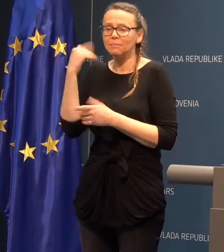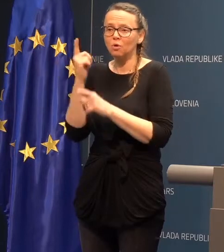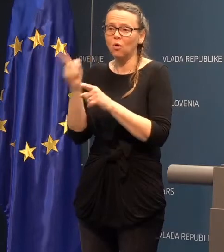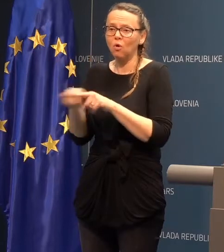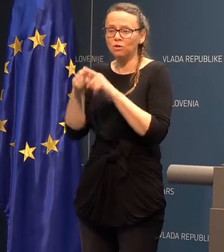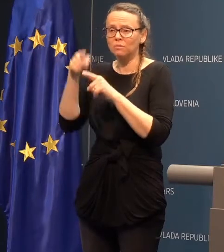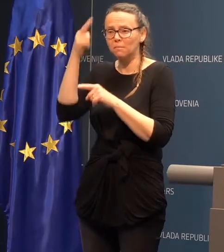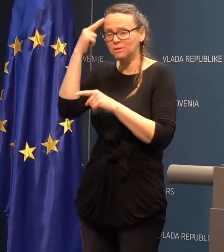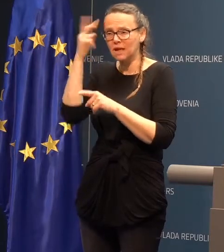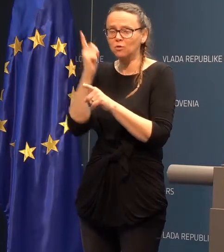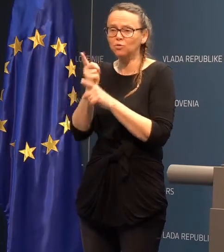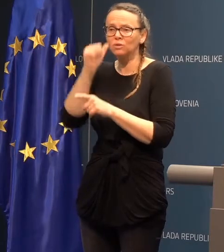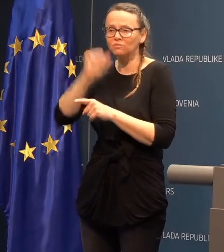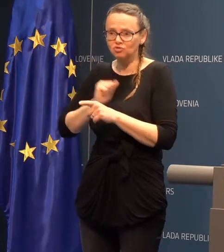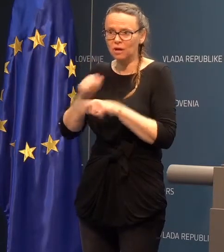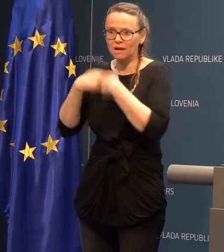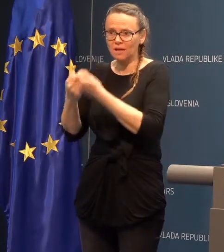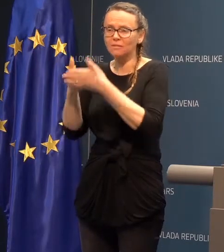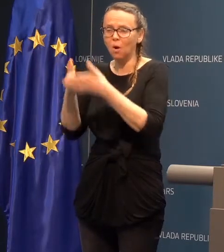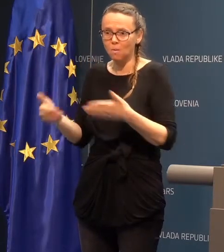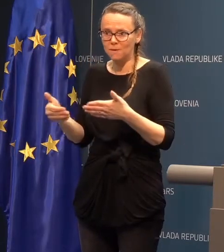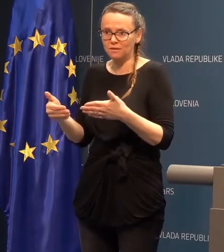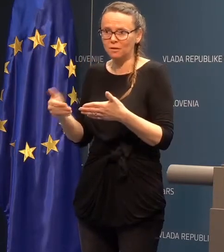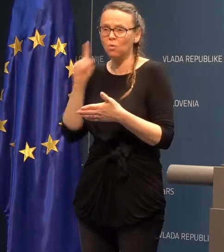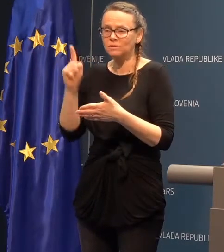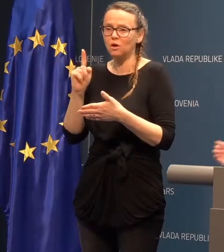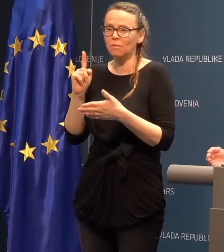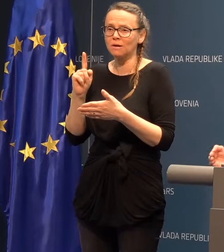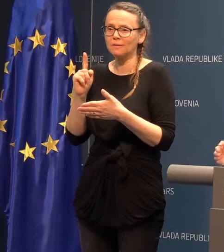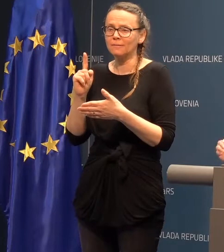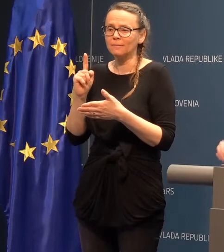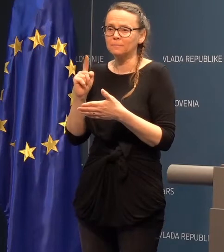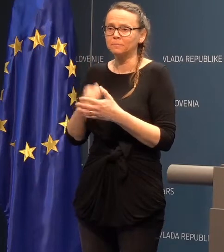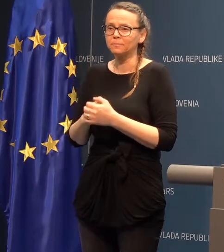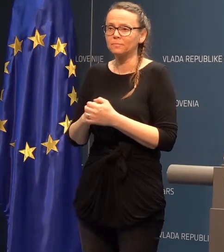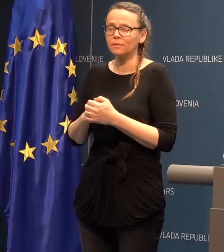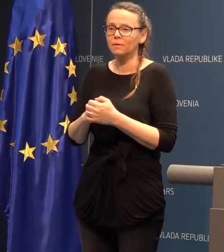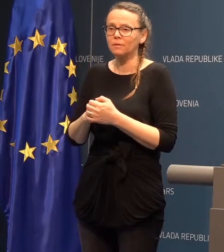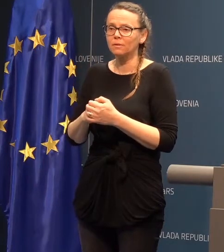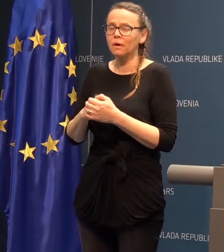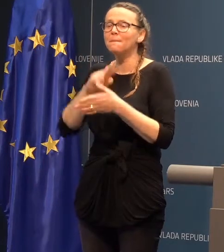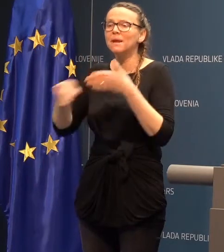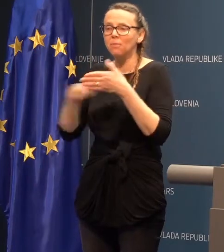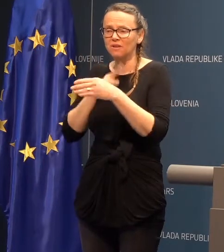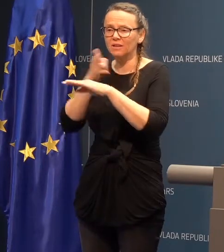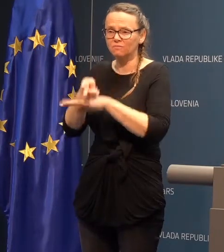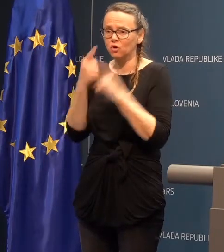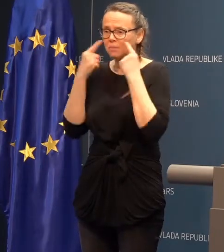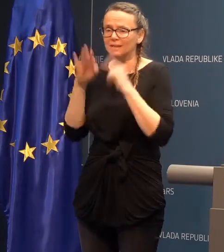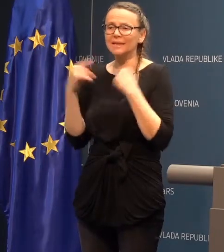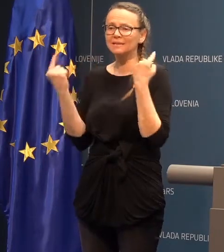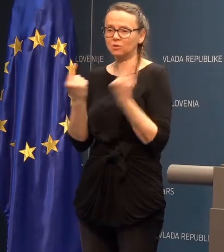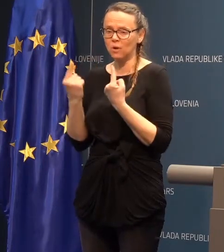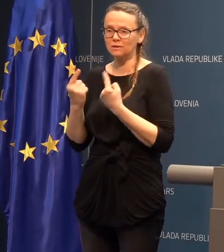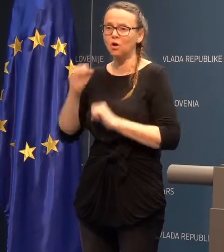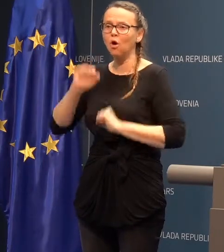včeraj to dano, pač omejitev oziroma ne v stop, glede na situacijo. Skratko,